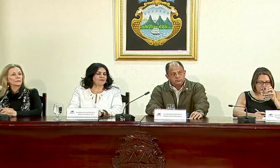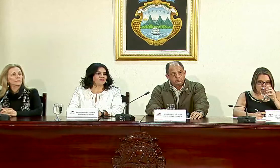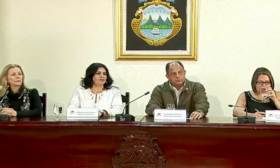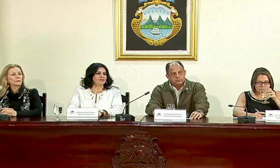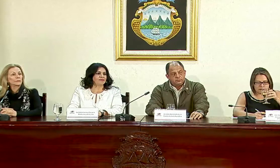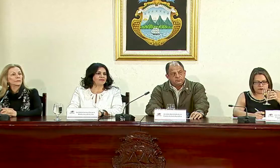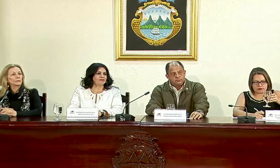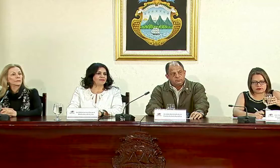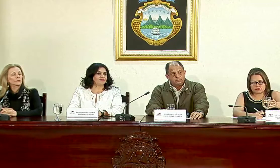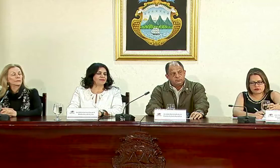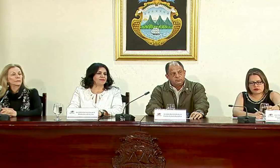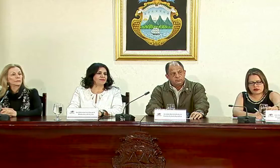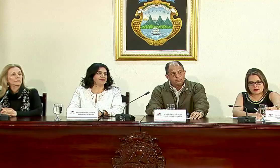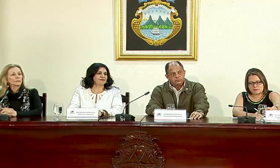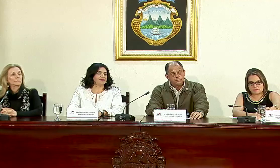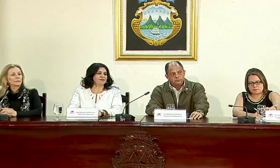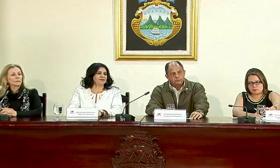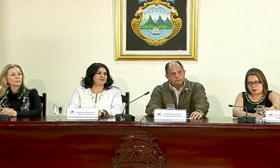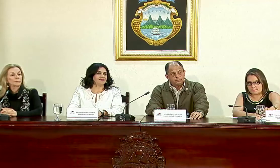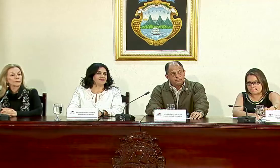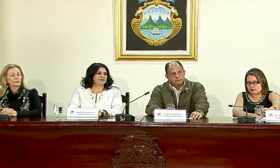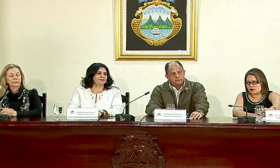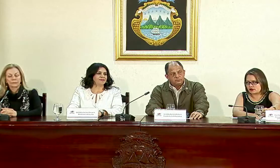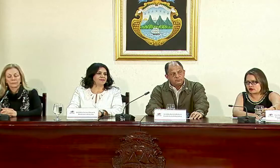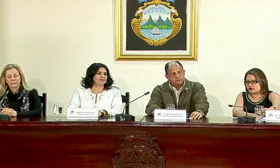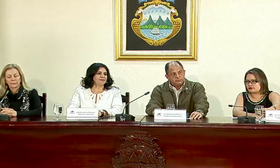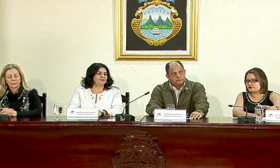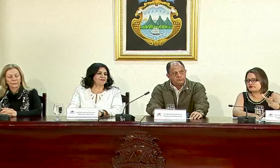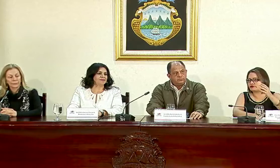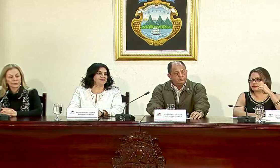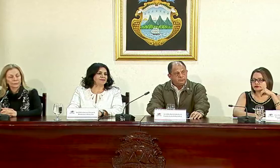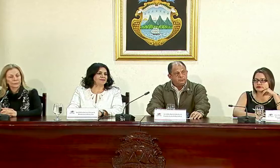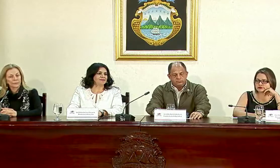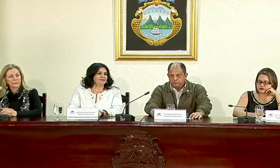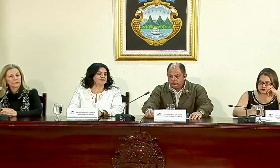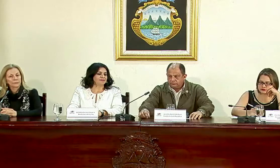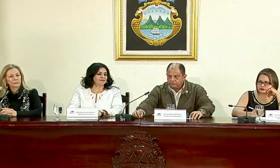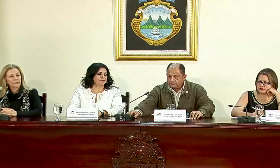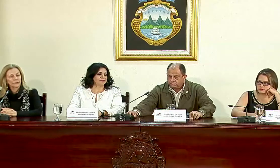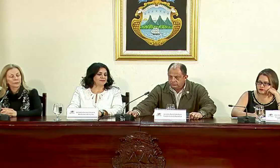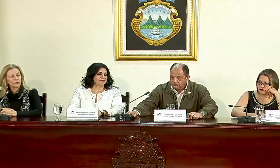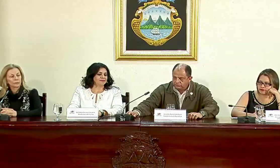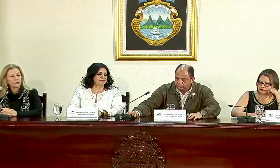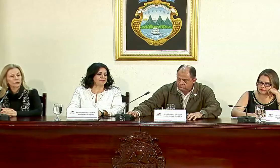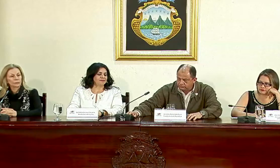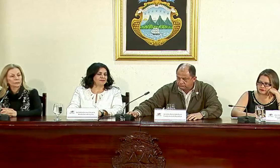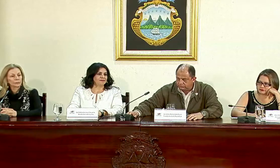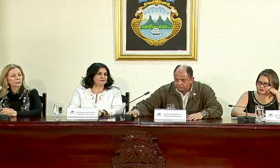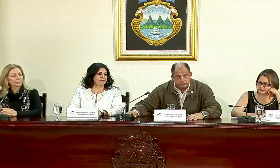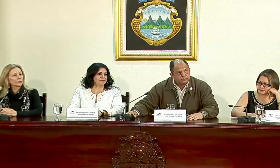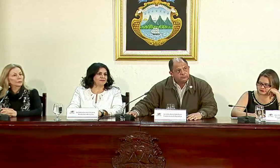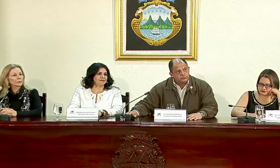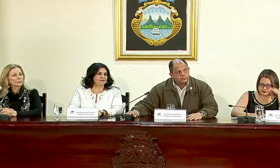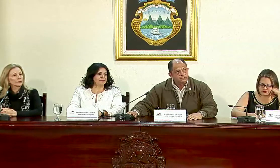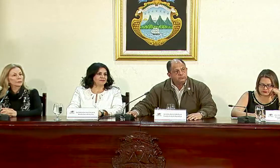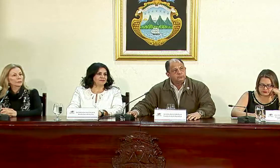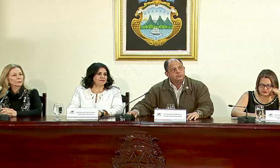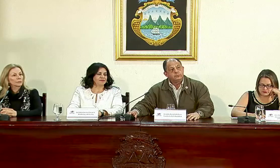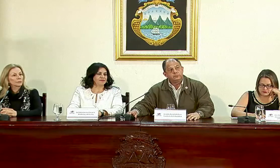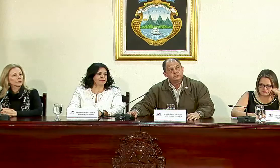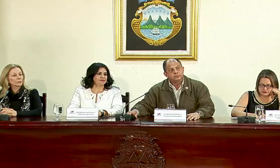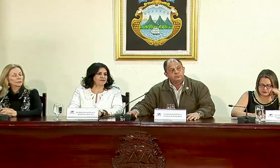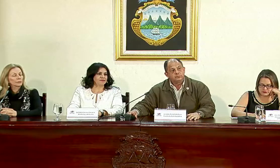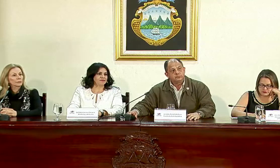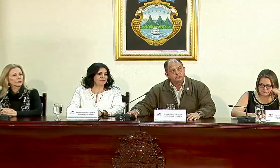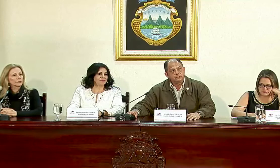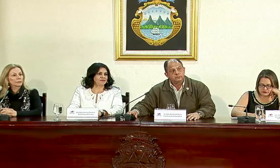destituyendo en este momento y cuáles son las razones puntuales. Si nos puede ampliar en ese sentido y a partir de este momento cuál